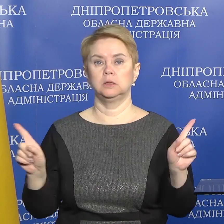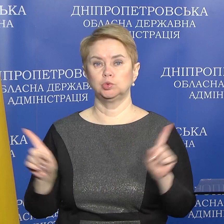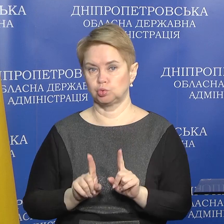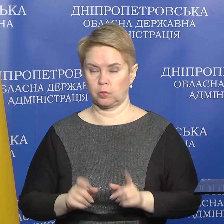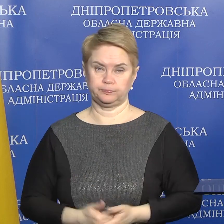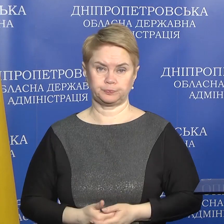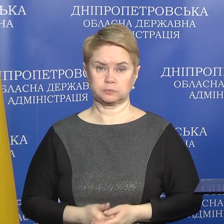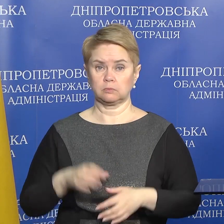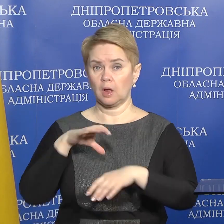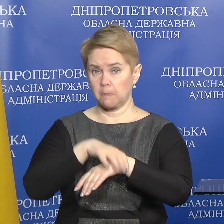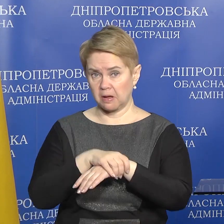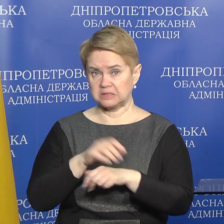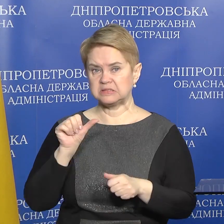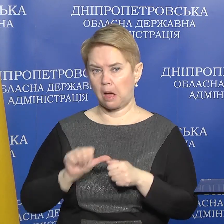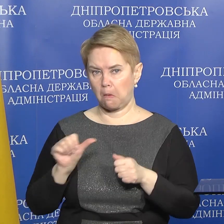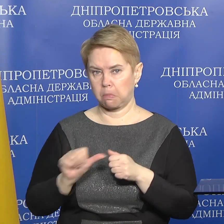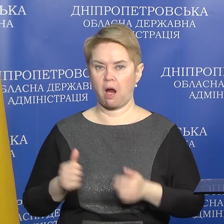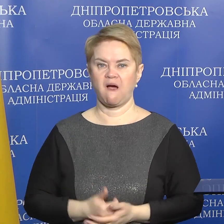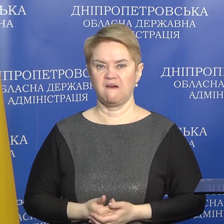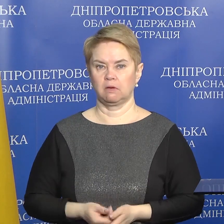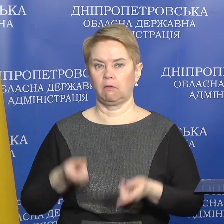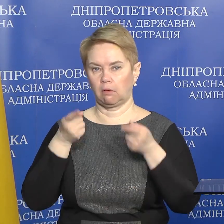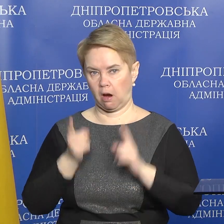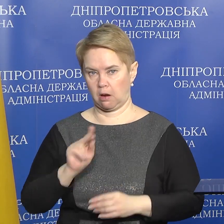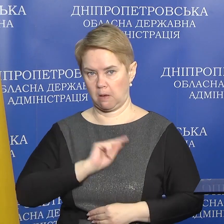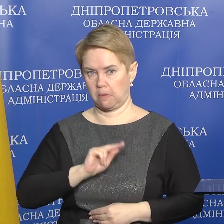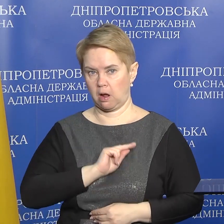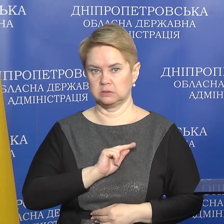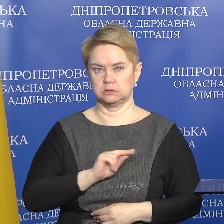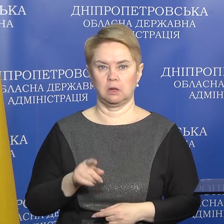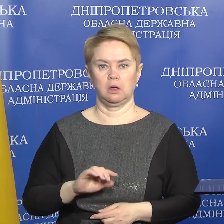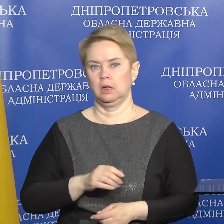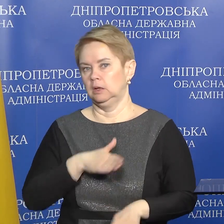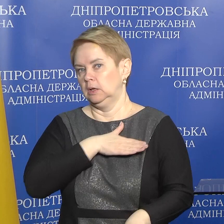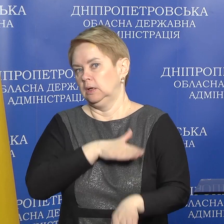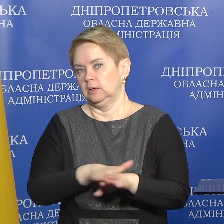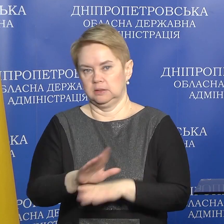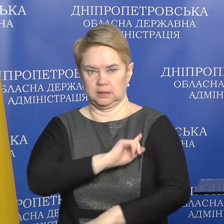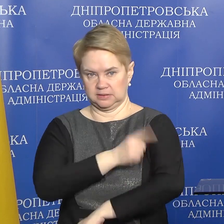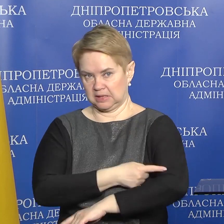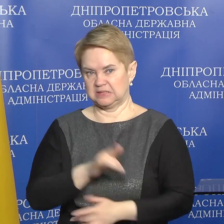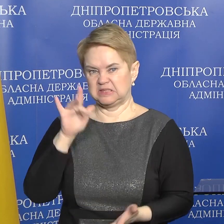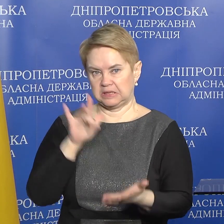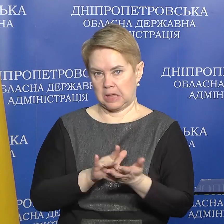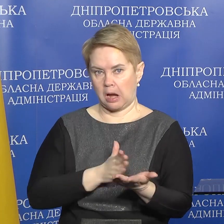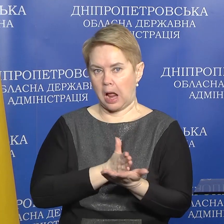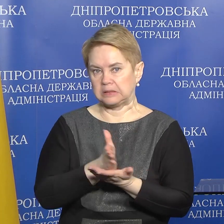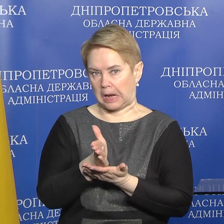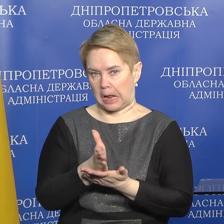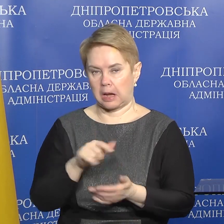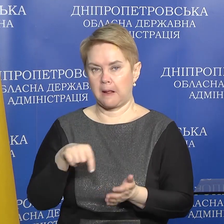павлоградські заправки реально працюють на ізнос, як то кажуть, тому що центральна артерія